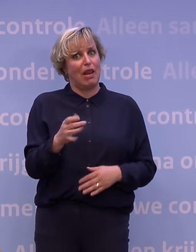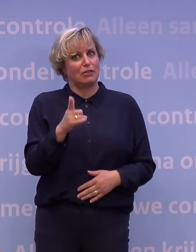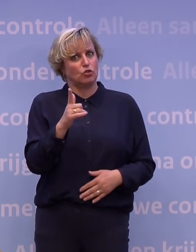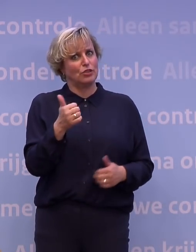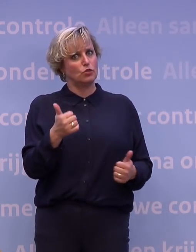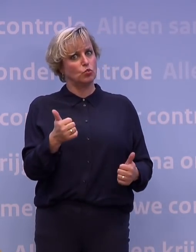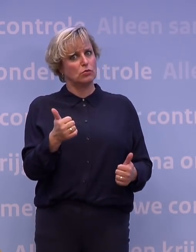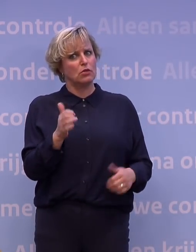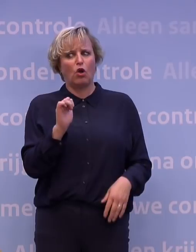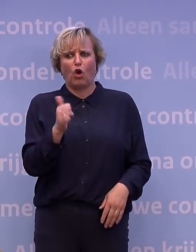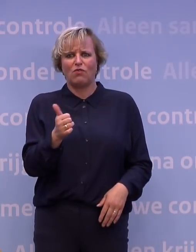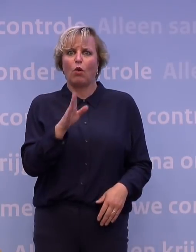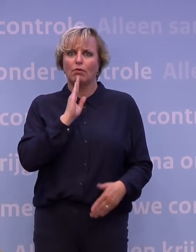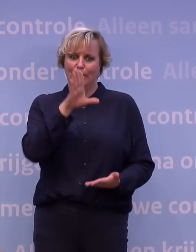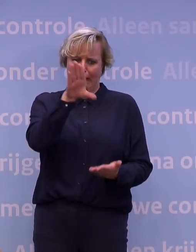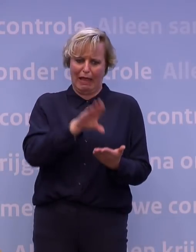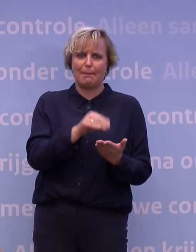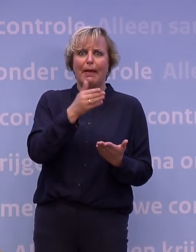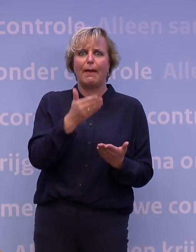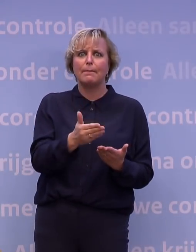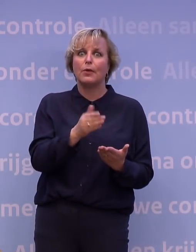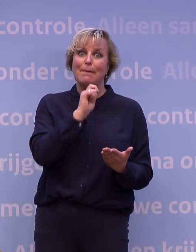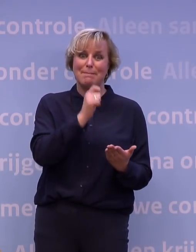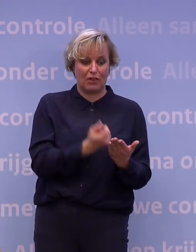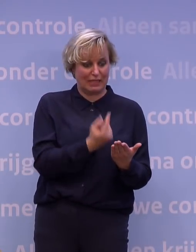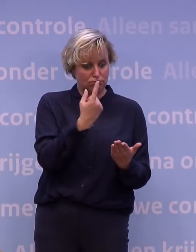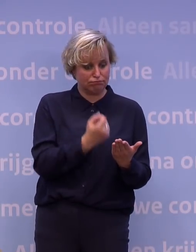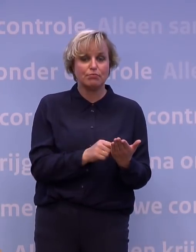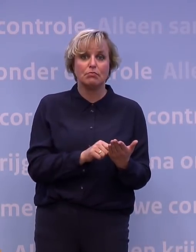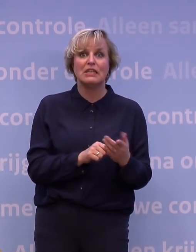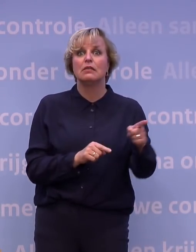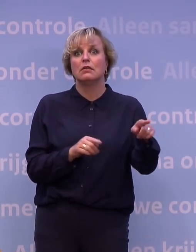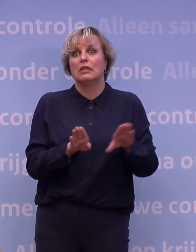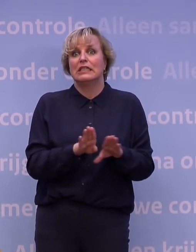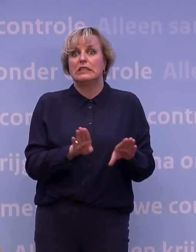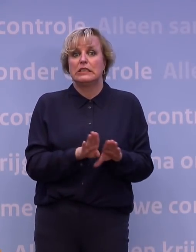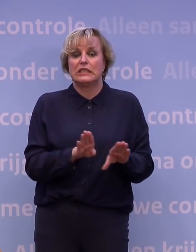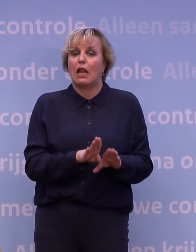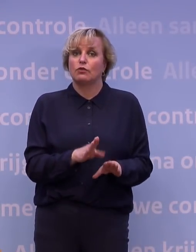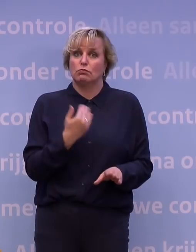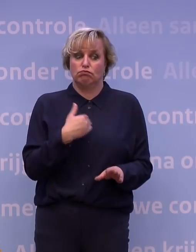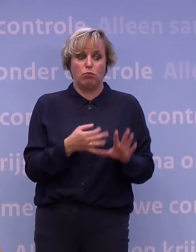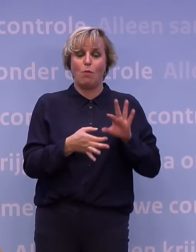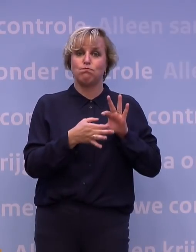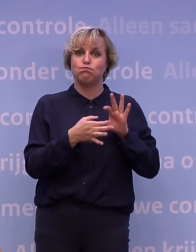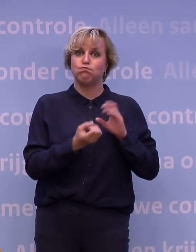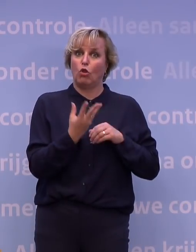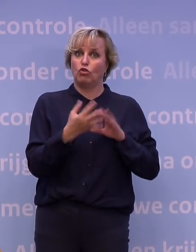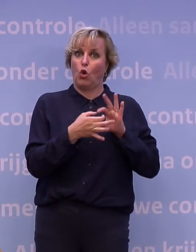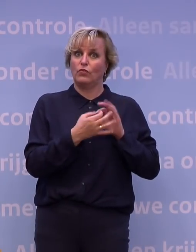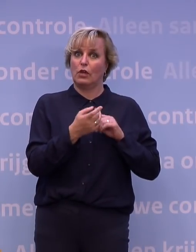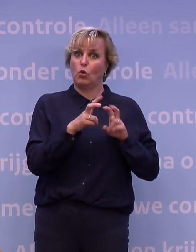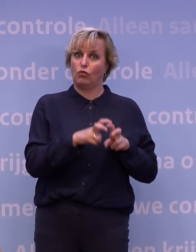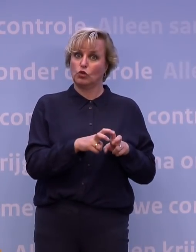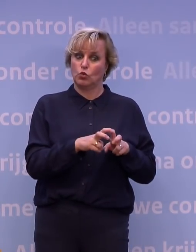doen die straks die corona-app hebben, die misschien een melding krijgen? Hetzelfde wat mensen moeten doen als ze naar voren komen uit bron- en contactonderzoek. En als mensen naar